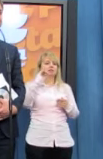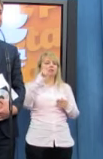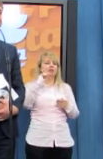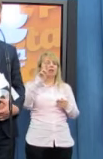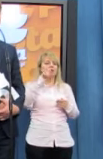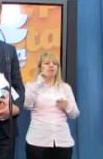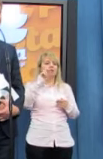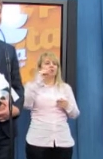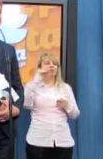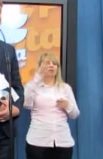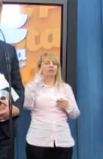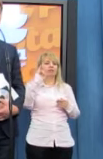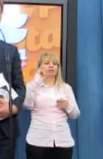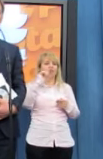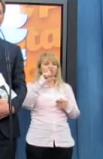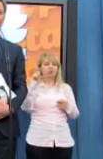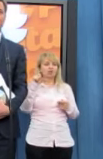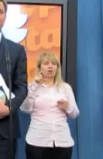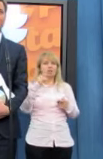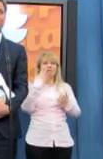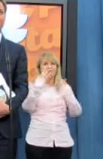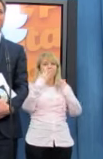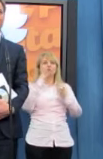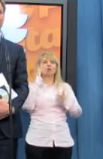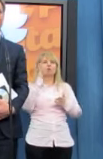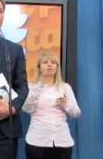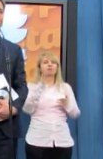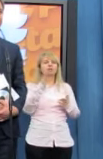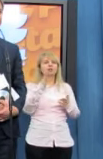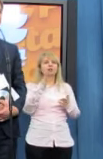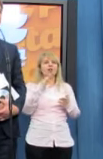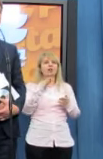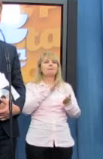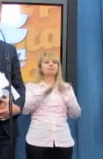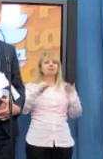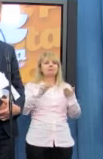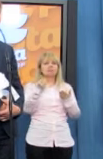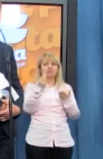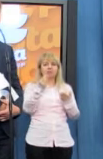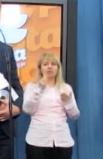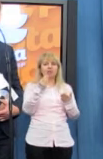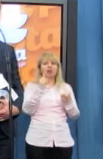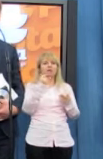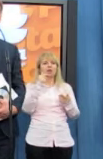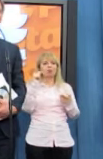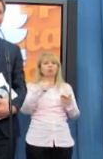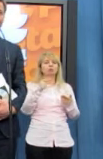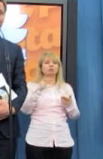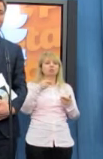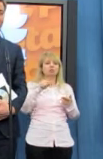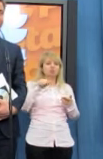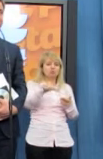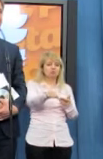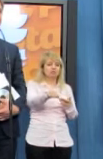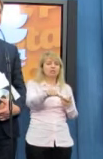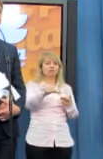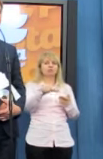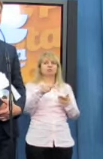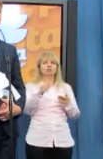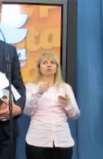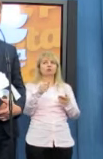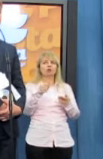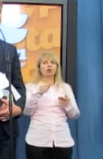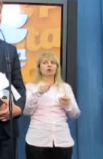będzie bezsenny, kiedy będą zmuszeni nacisnąć guzik faktycznie likwidującą